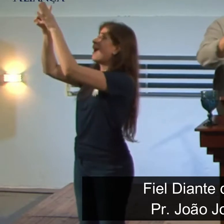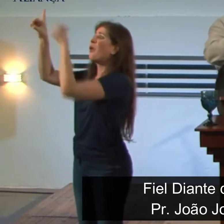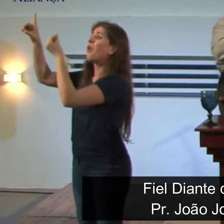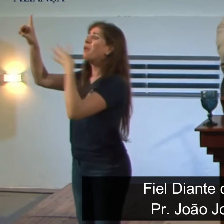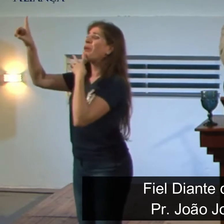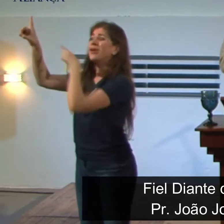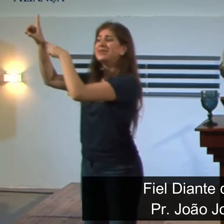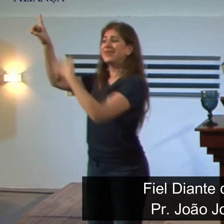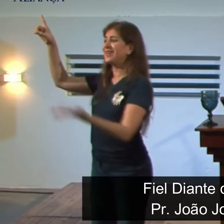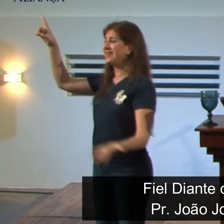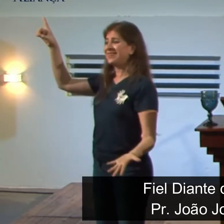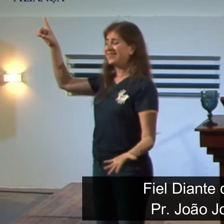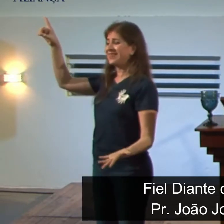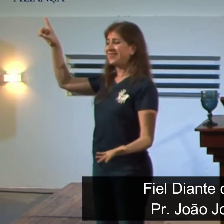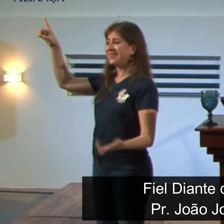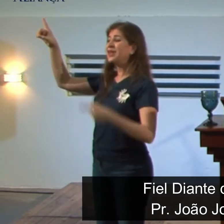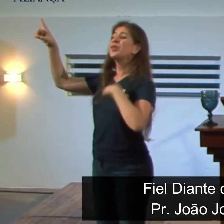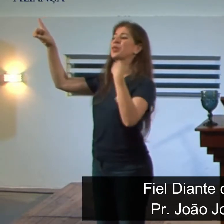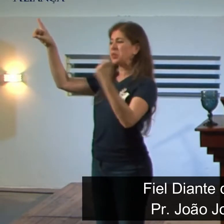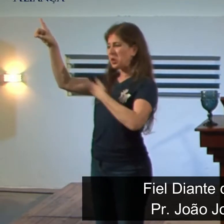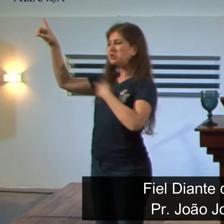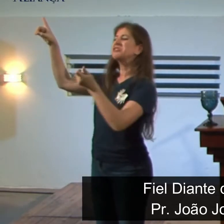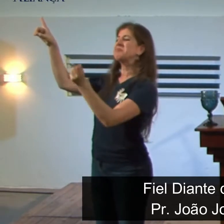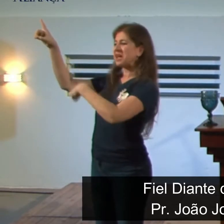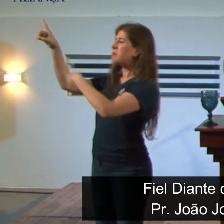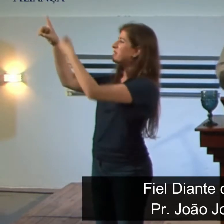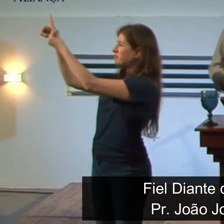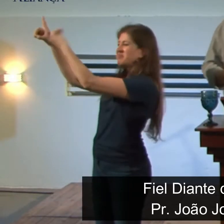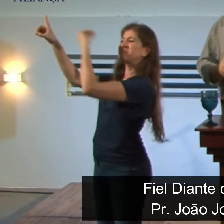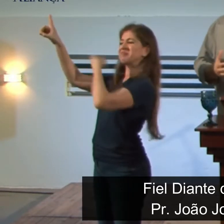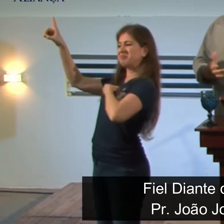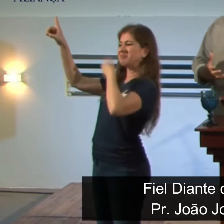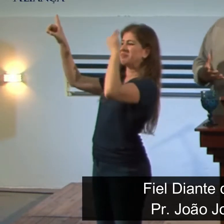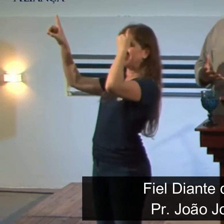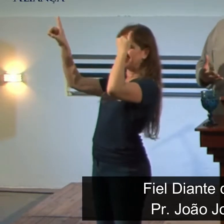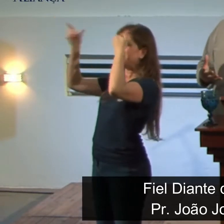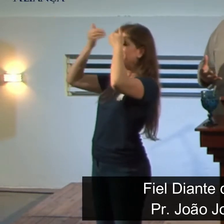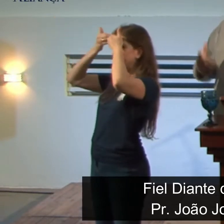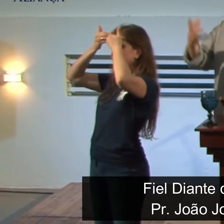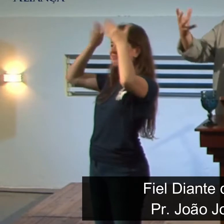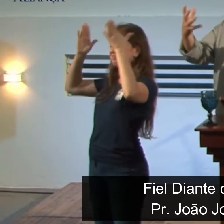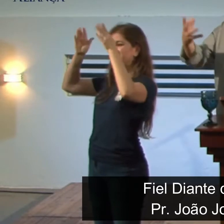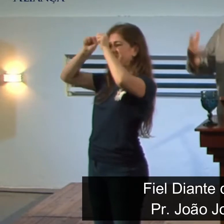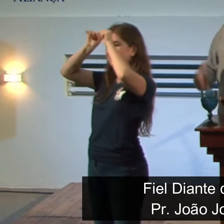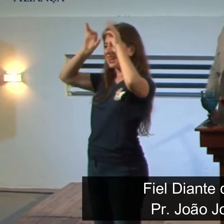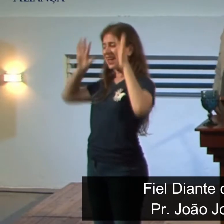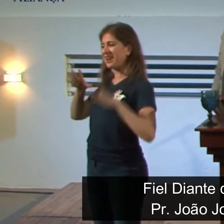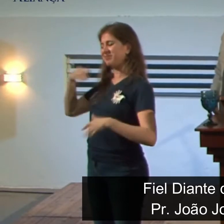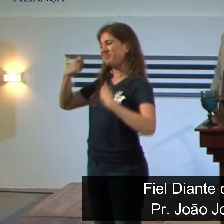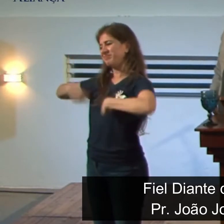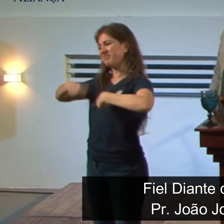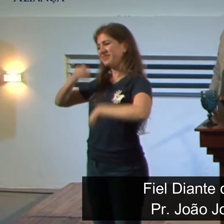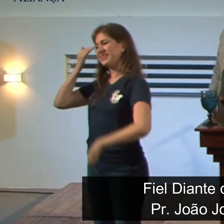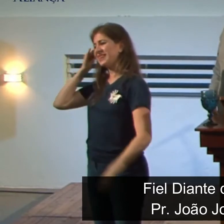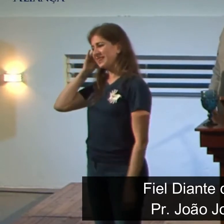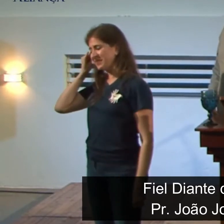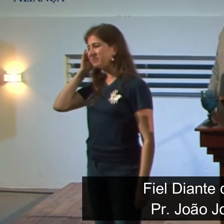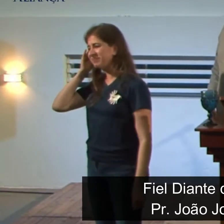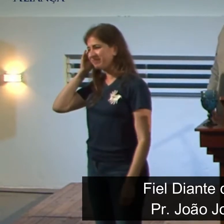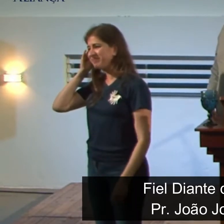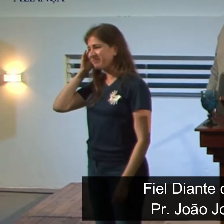-lo? Nós, porém, temos a mente de Cristo. Um servo de Deus, irmãos, ele tem essa característica.